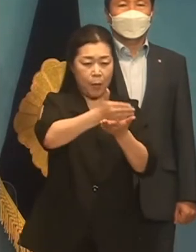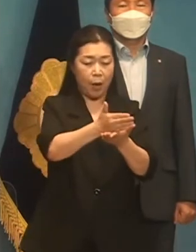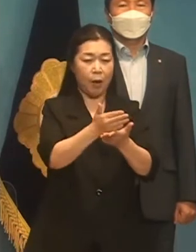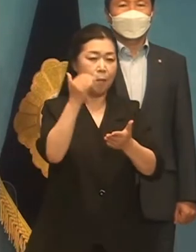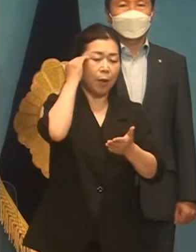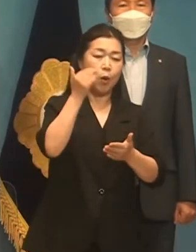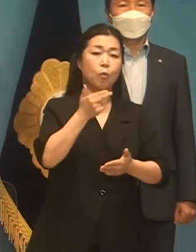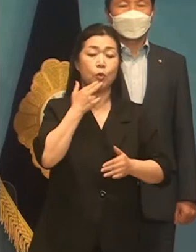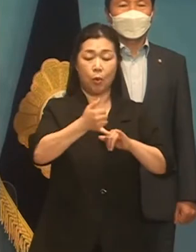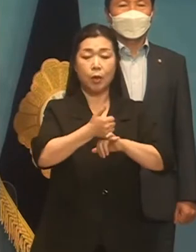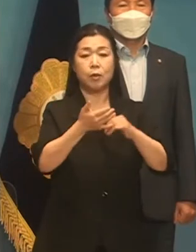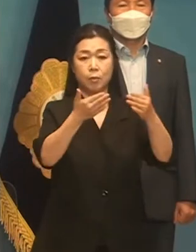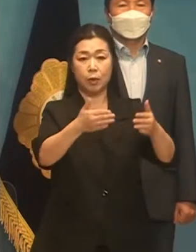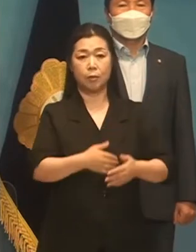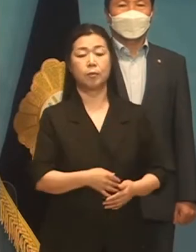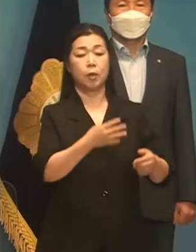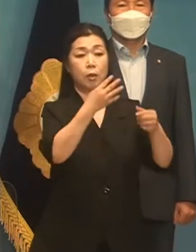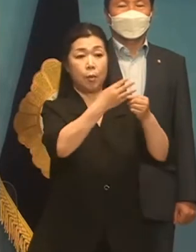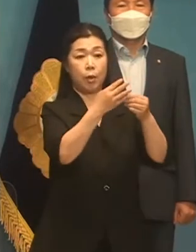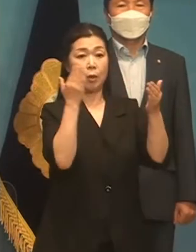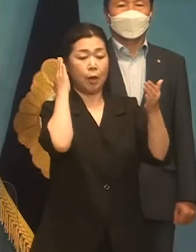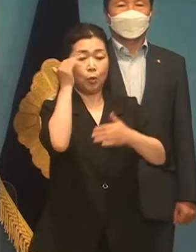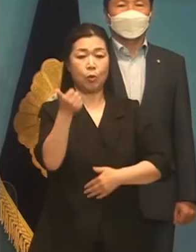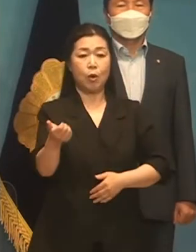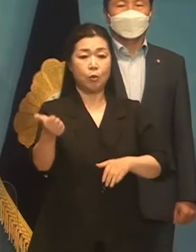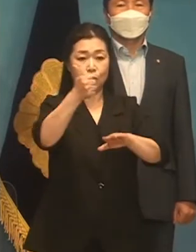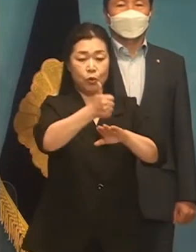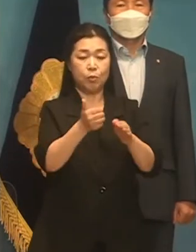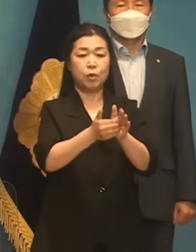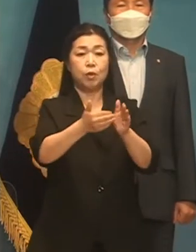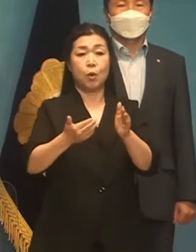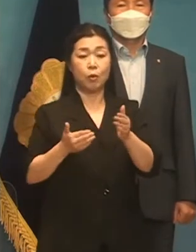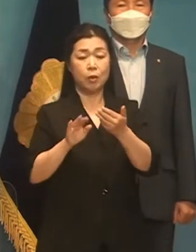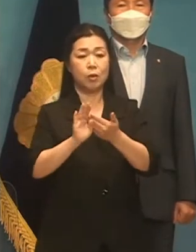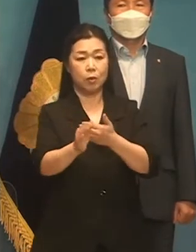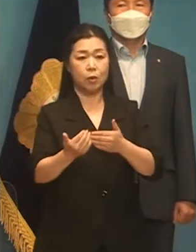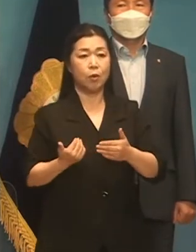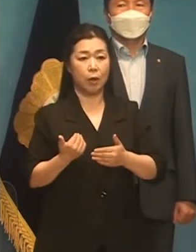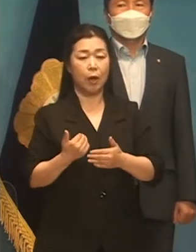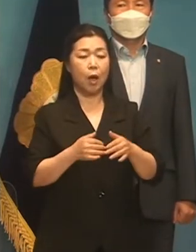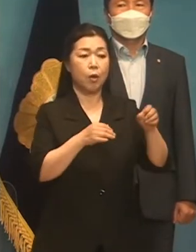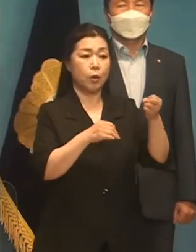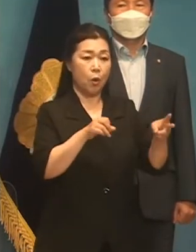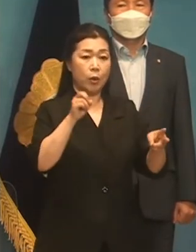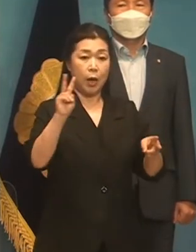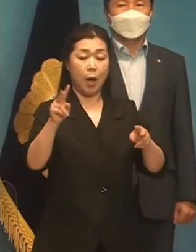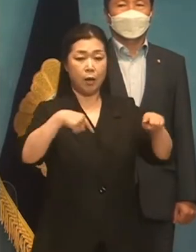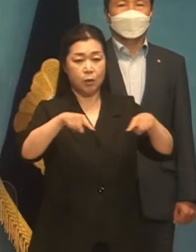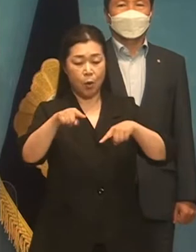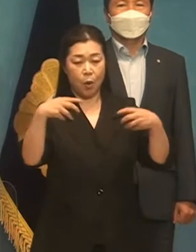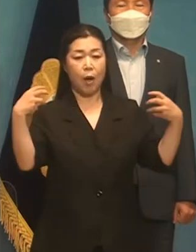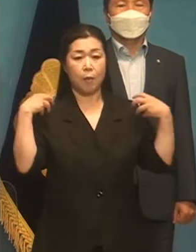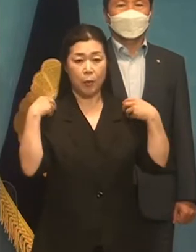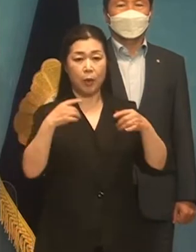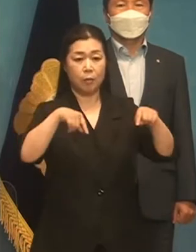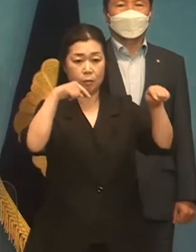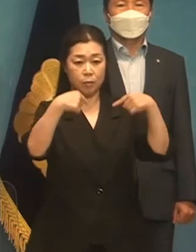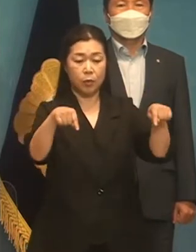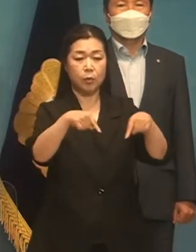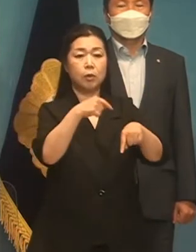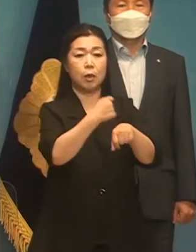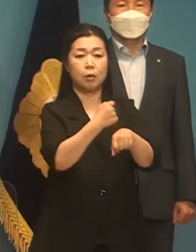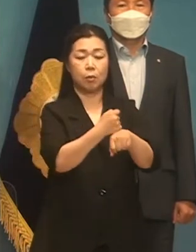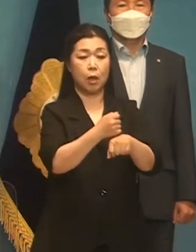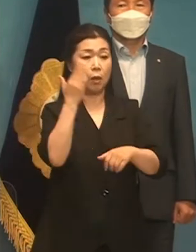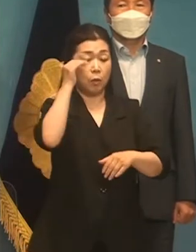넷째, 대통령 취임 이전에 여야정 정책 협약을 맺겠습니다. 대선이 끝나자마자 야당